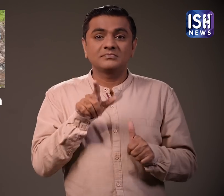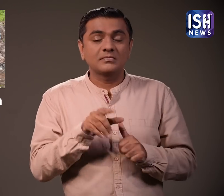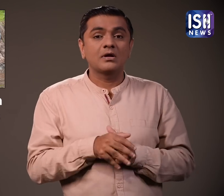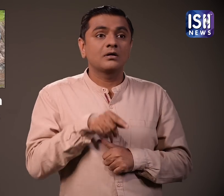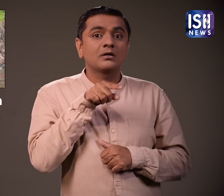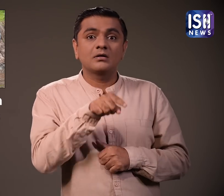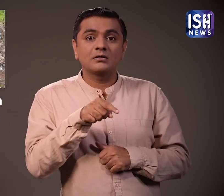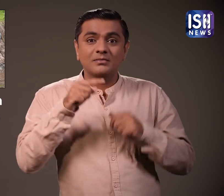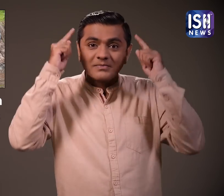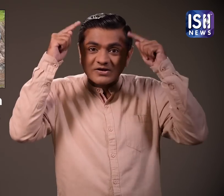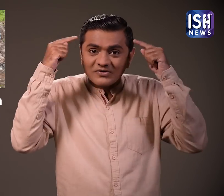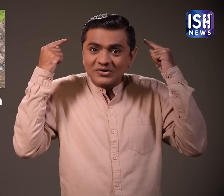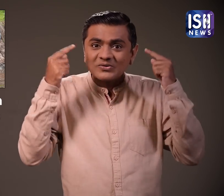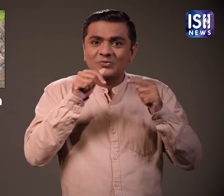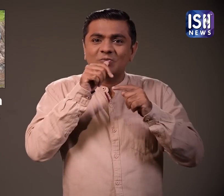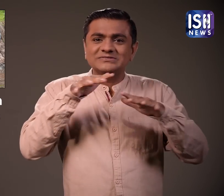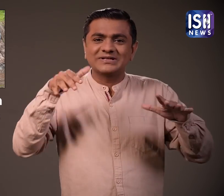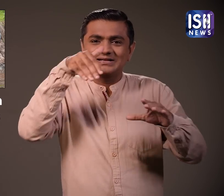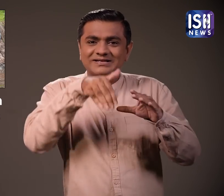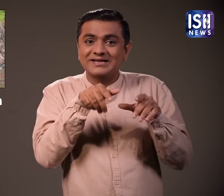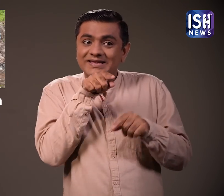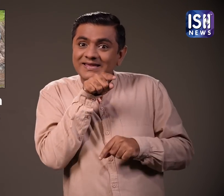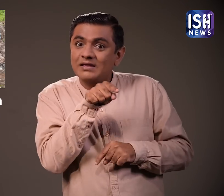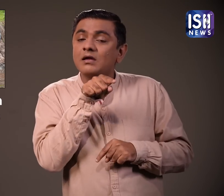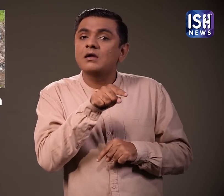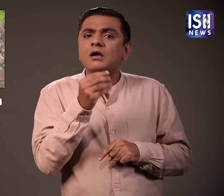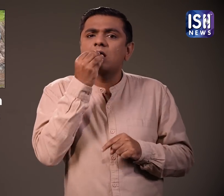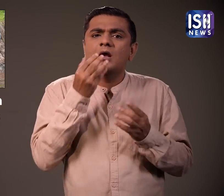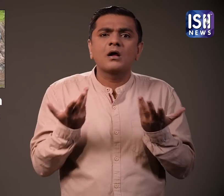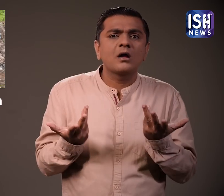वे शाकहरी है जो घास और पत्तियां घाते हैं